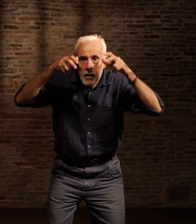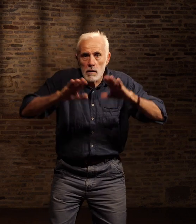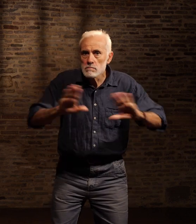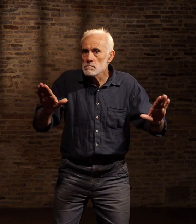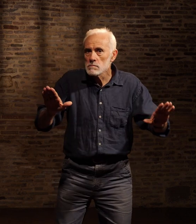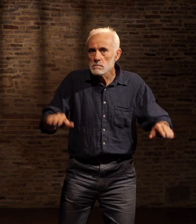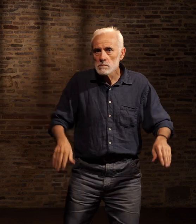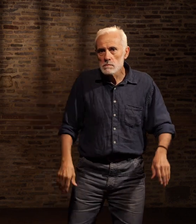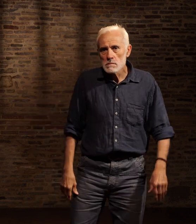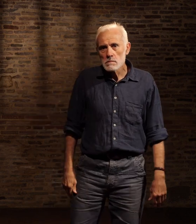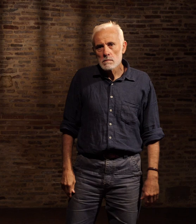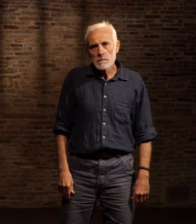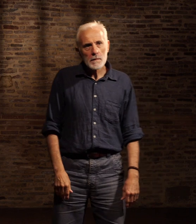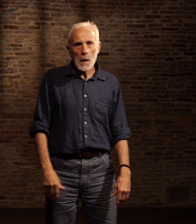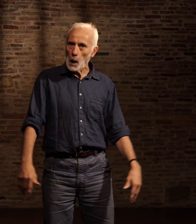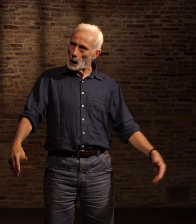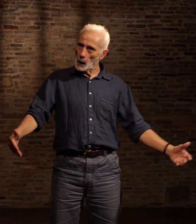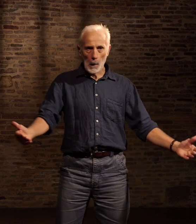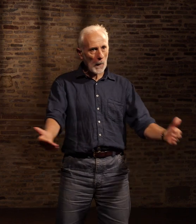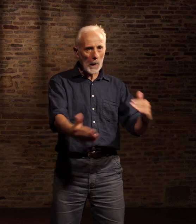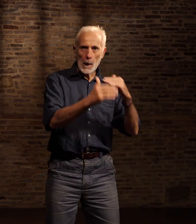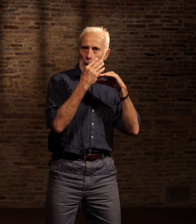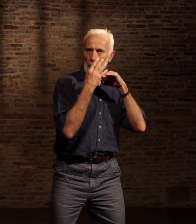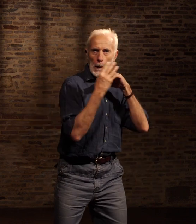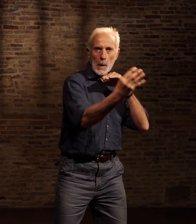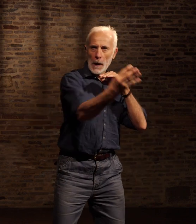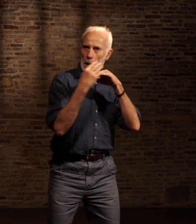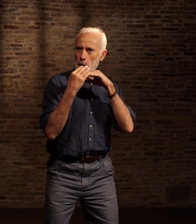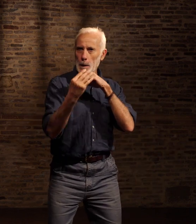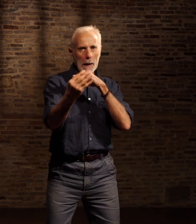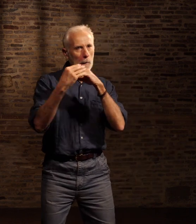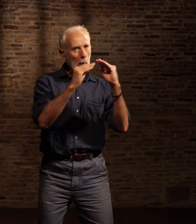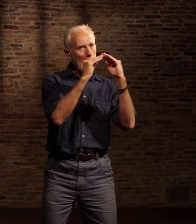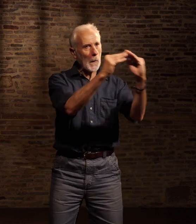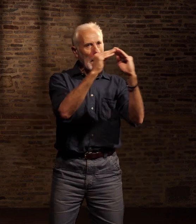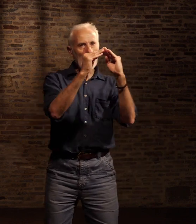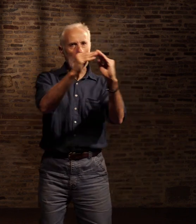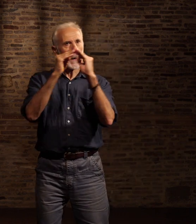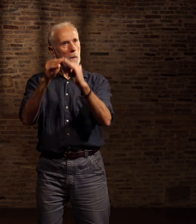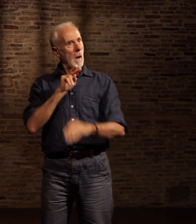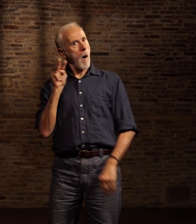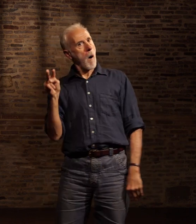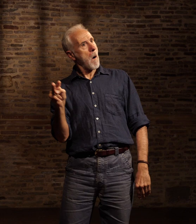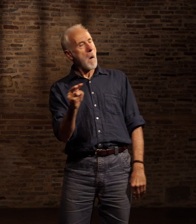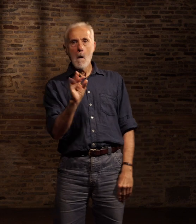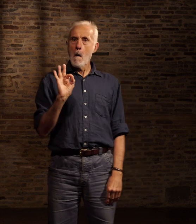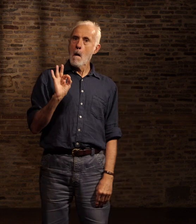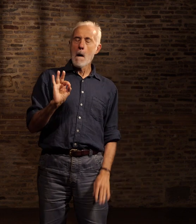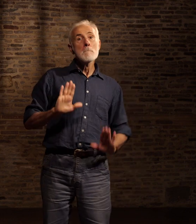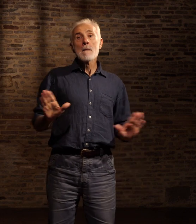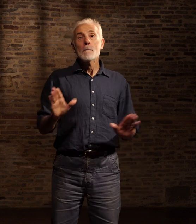Son splendide terrain de rassemblement Lui donnait les apparences D'un exquis campus universitaire